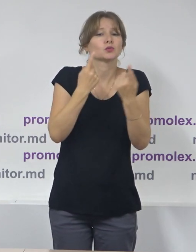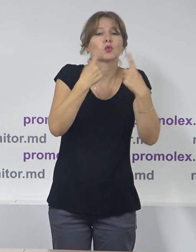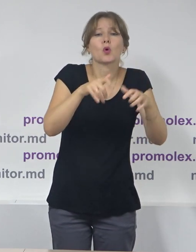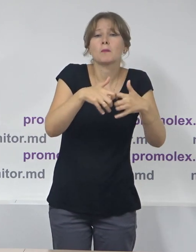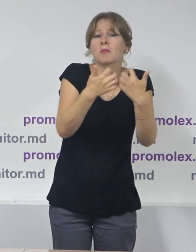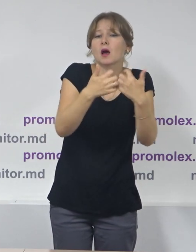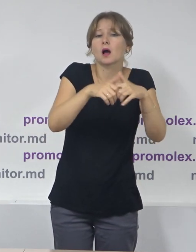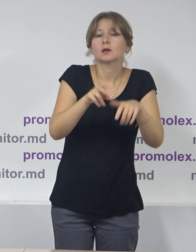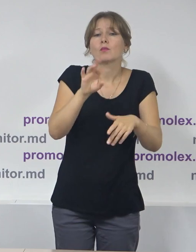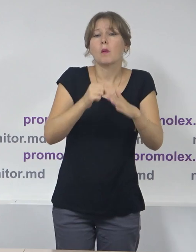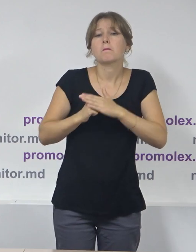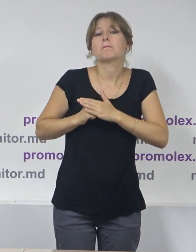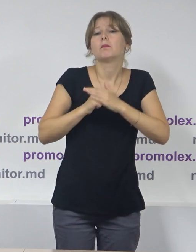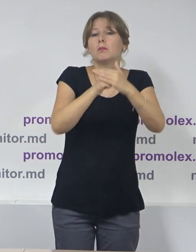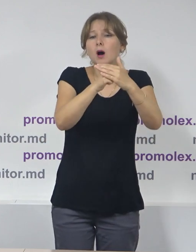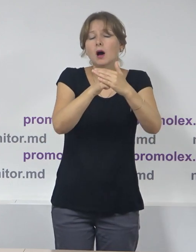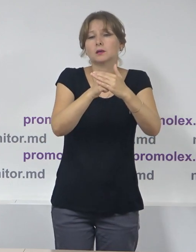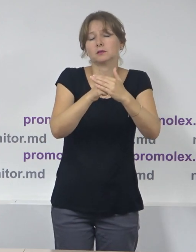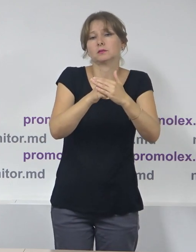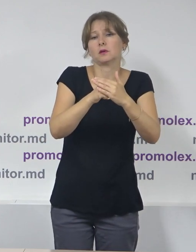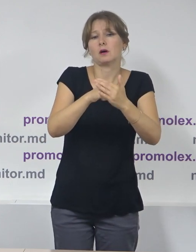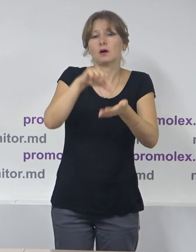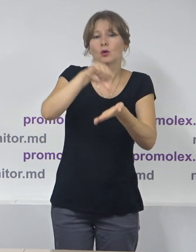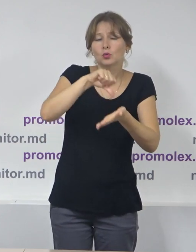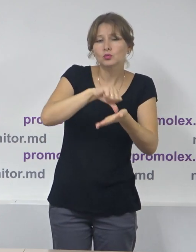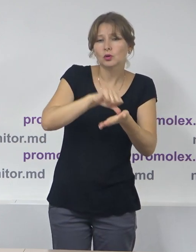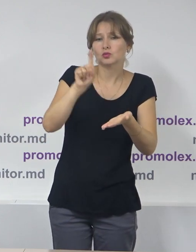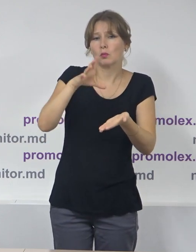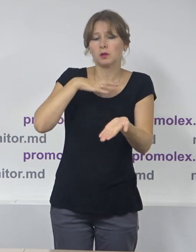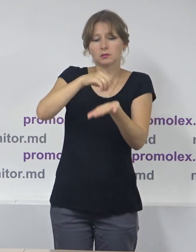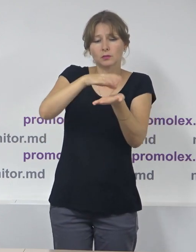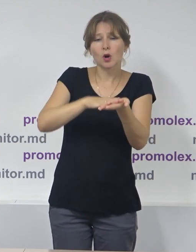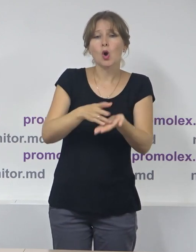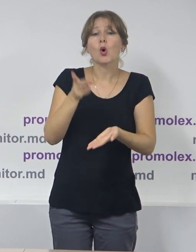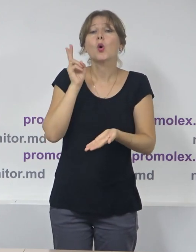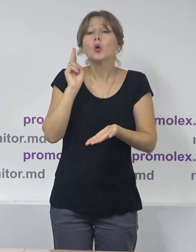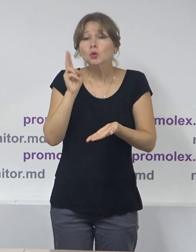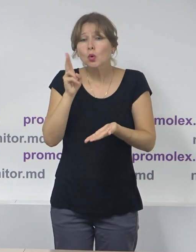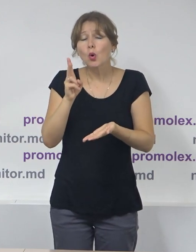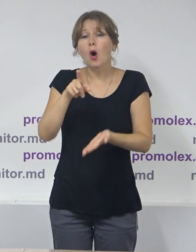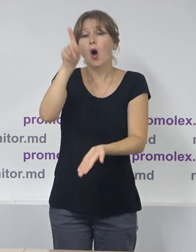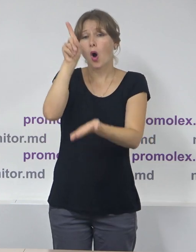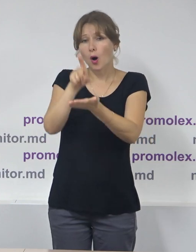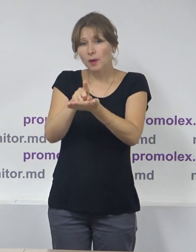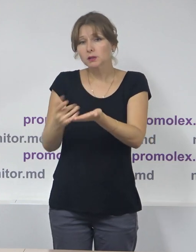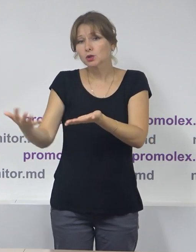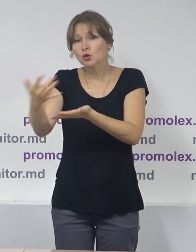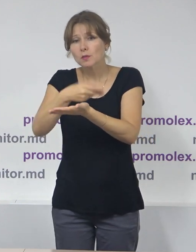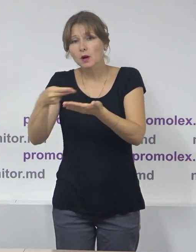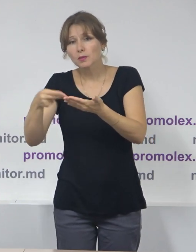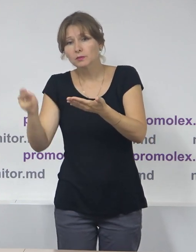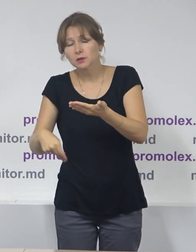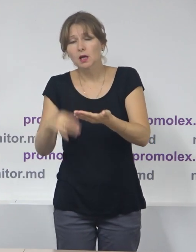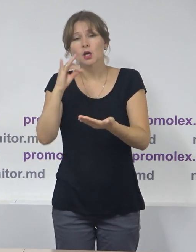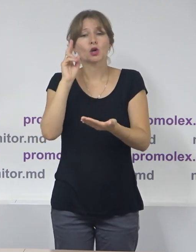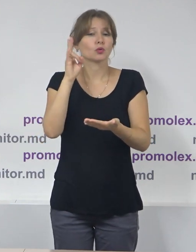iarăși în baza criteriului reprezentativității să fie stabilit clar cine este obligat să colecteze semnături și cine